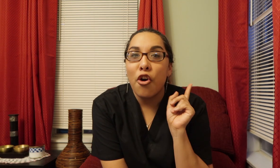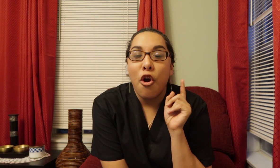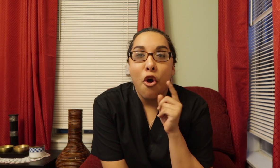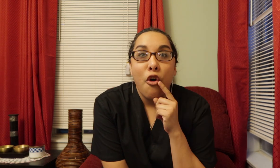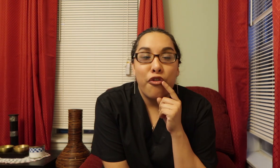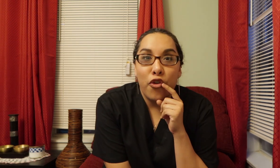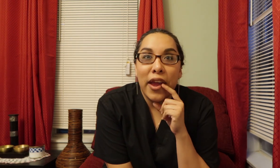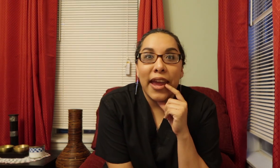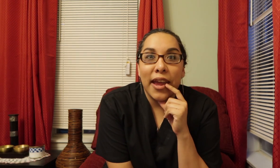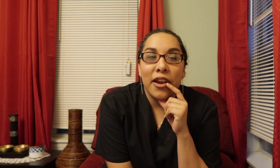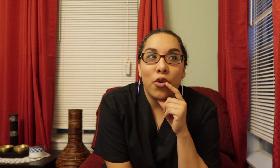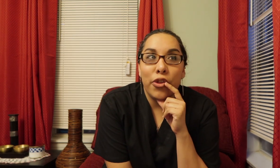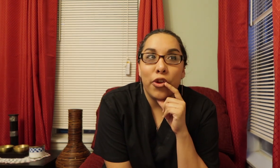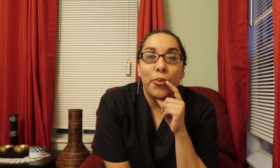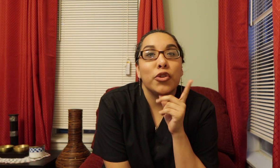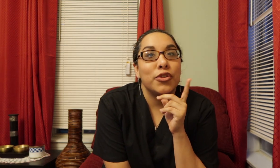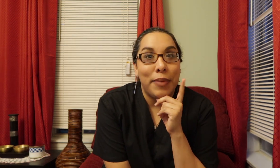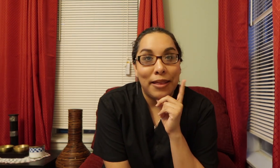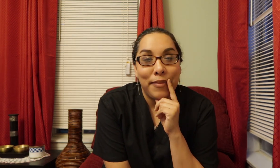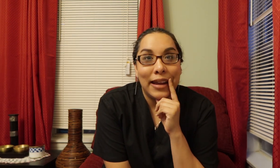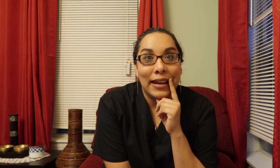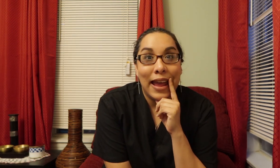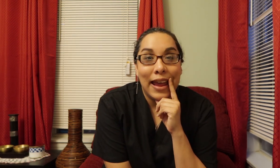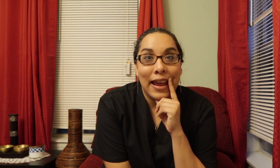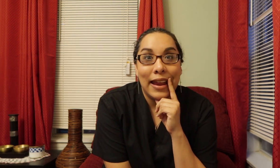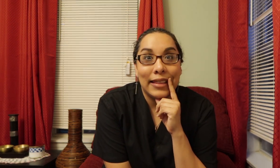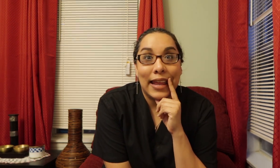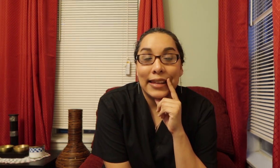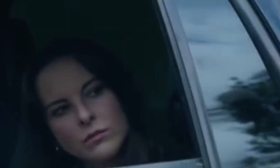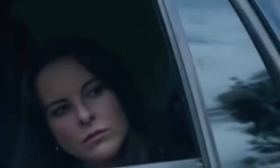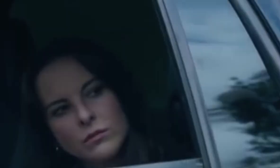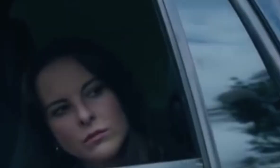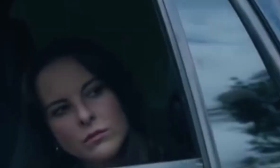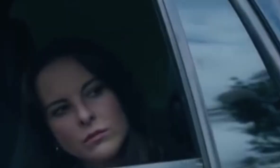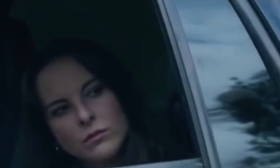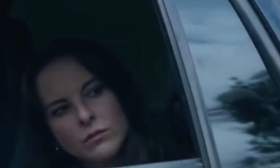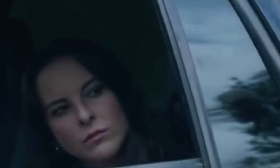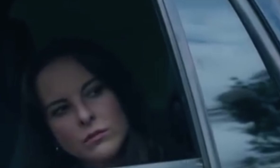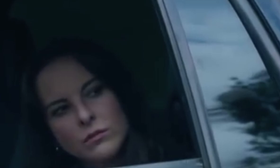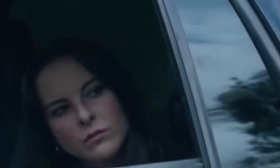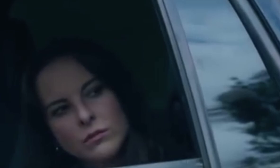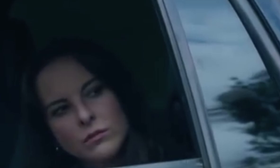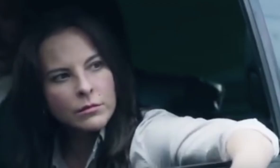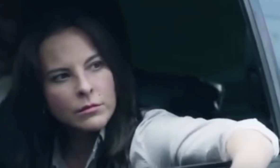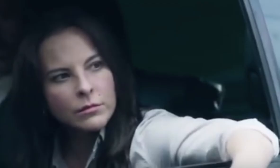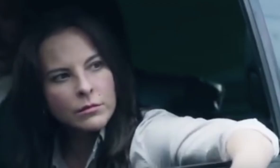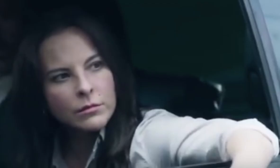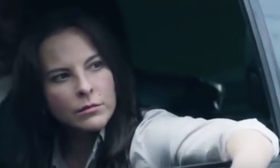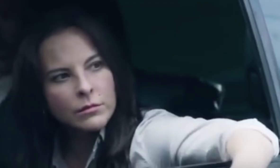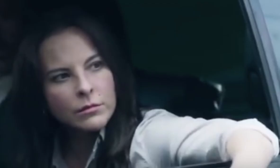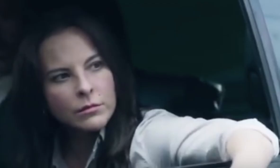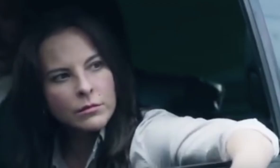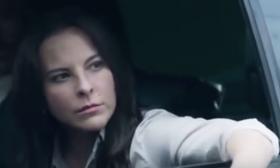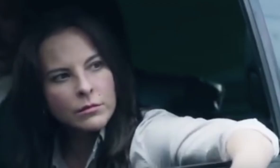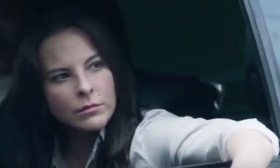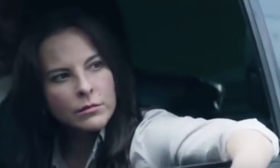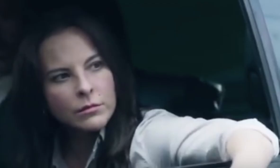Fue Cuando pues Batman And Teresa Basically Make an alliance Together I said in week two You know